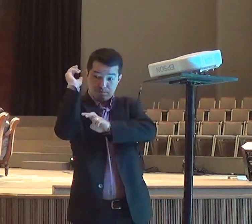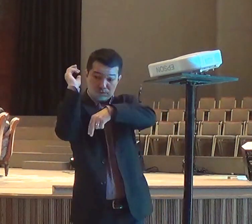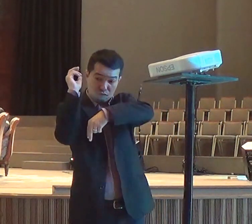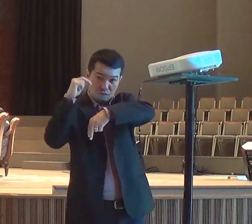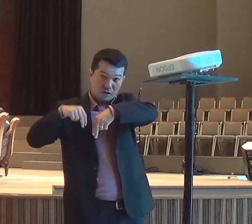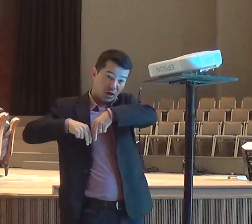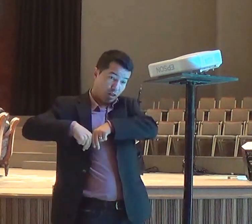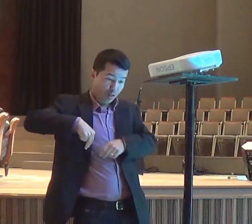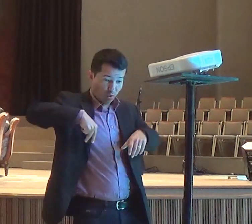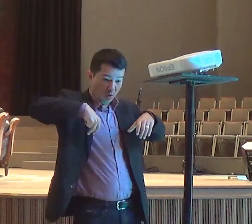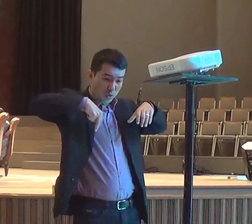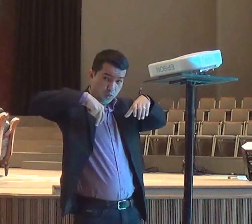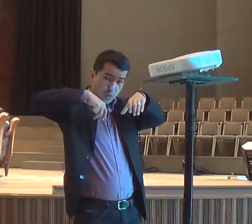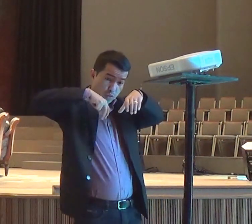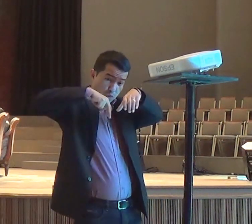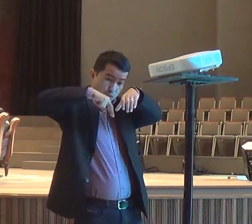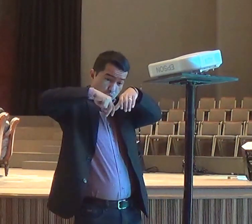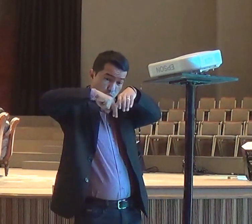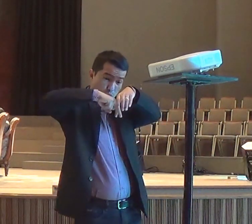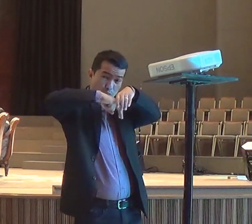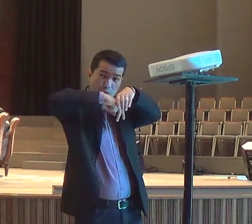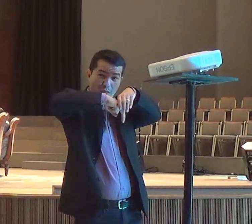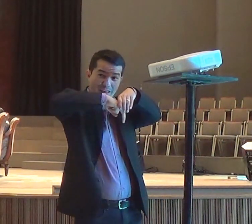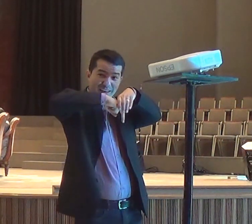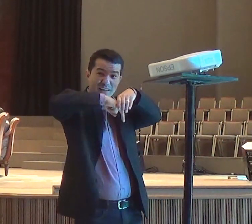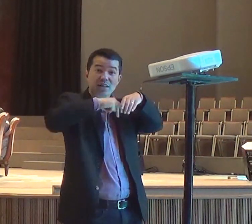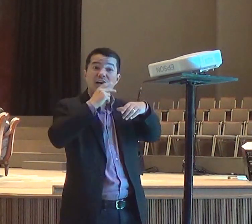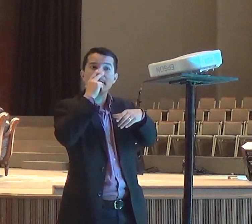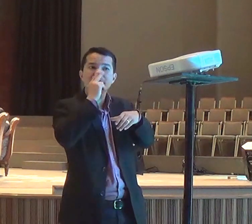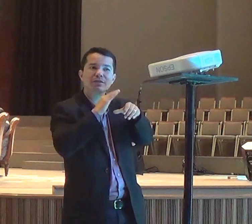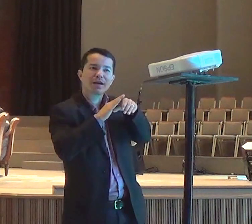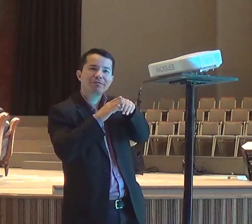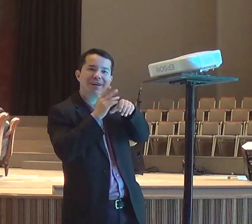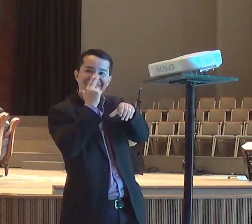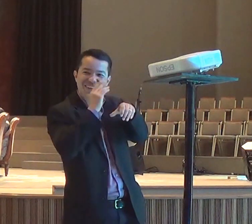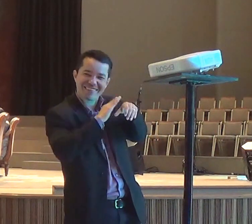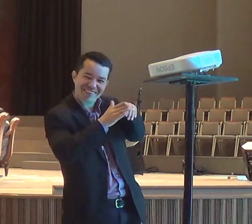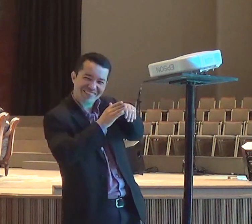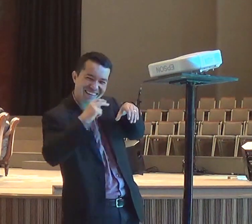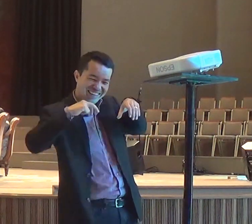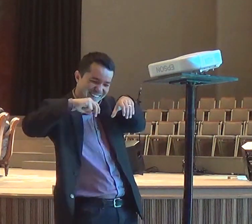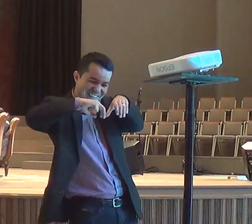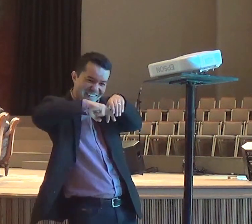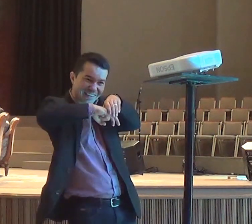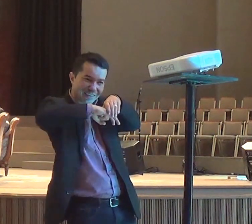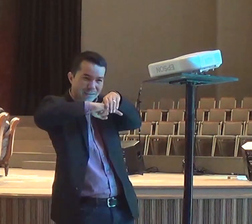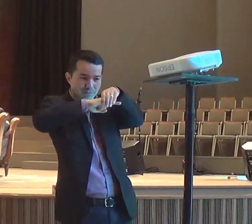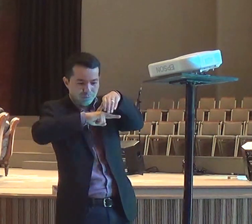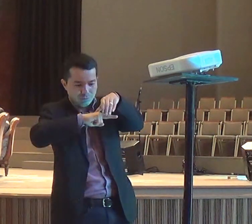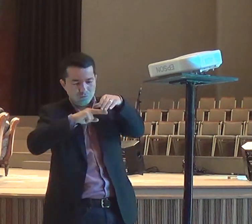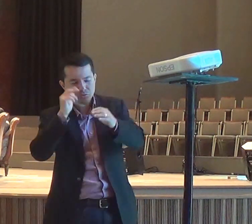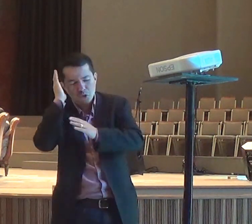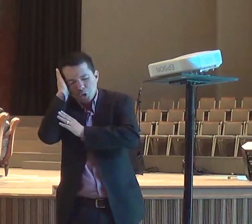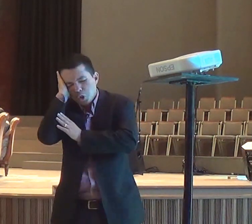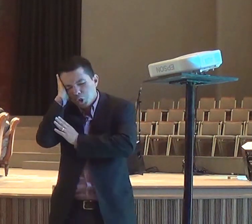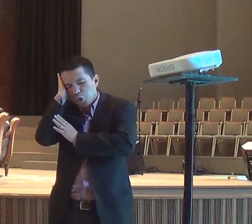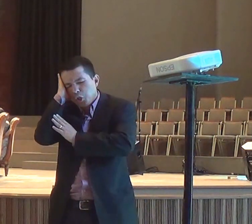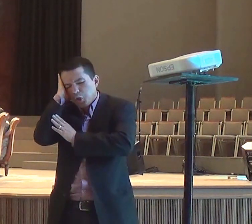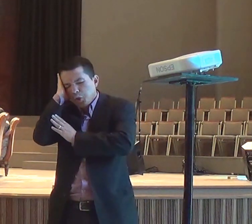perto de um lugar, que tinha um pouquinho, de água, e ele, dorme, para morrer, ele não quer comer,